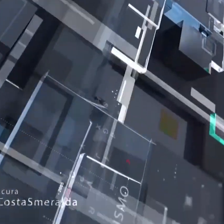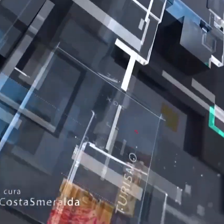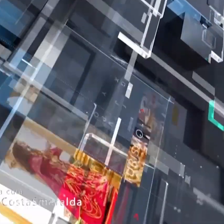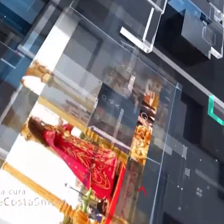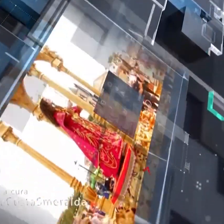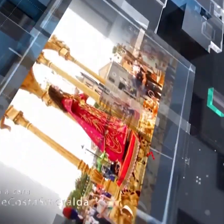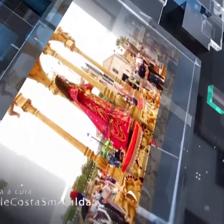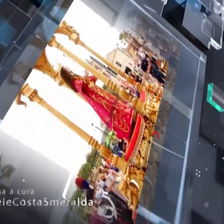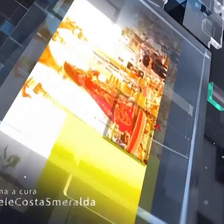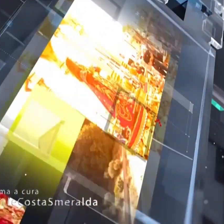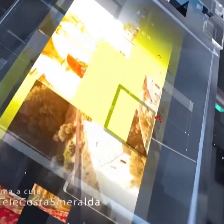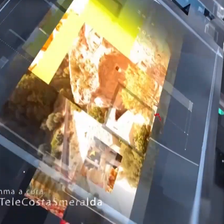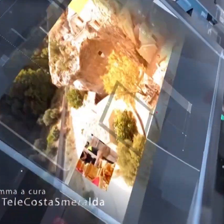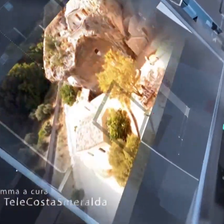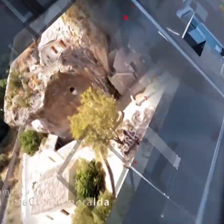Grazie a tutti.